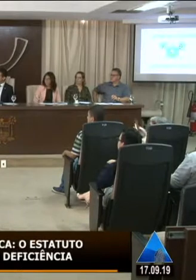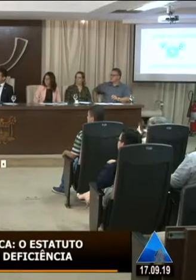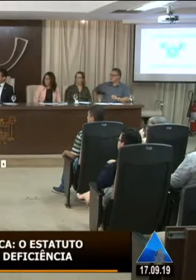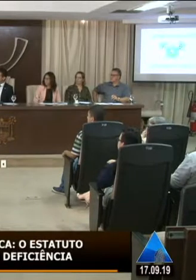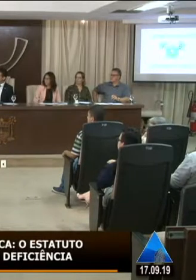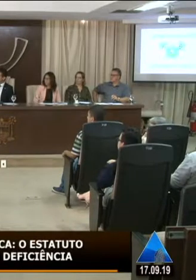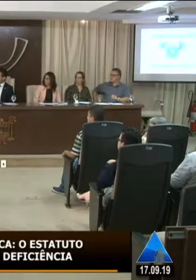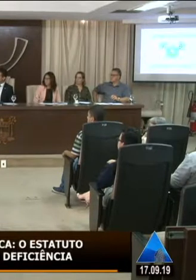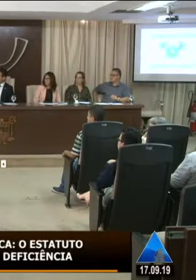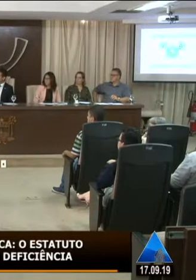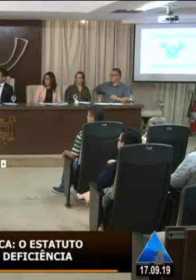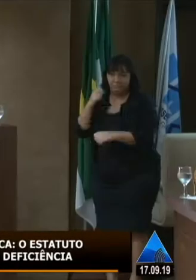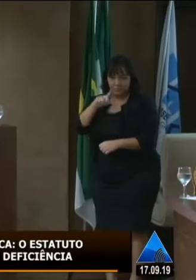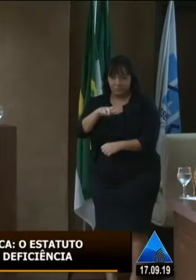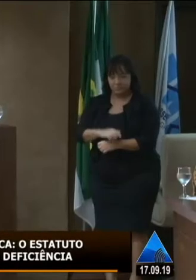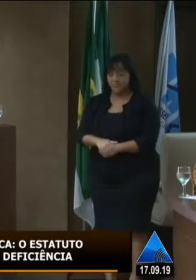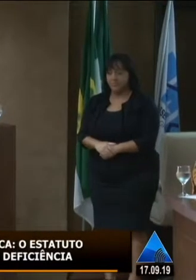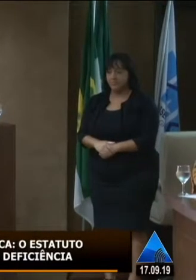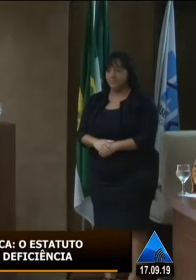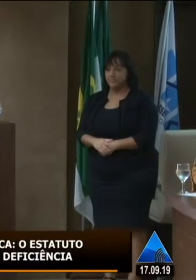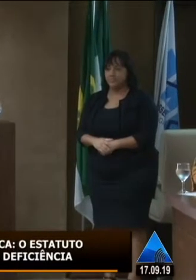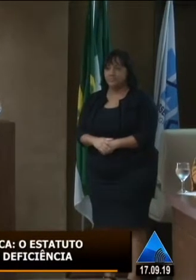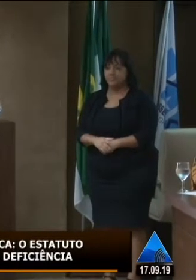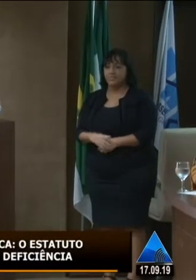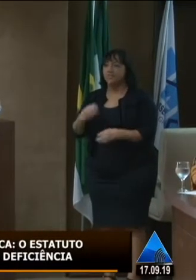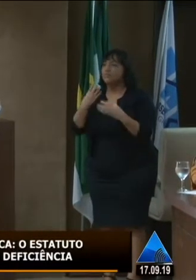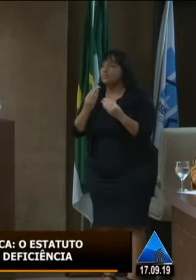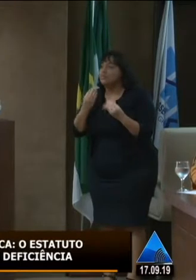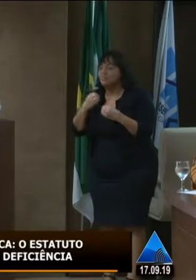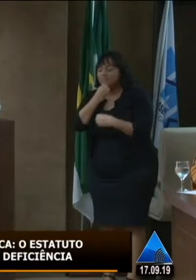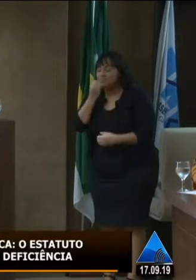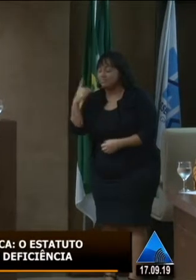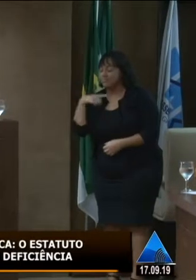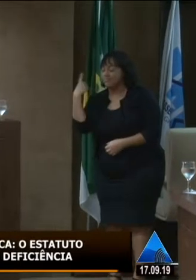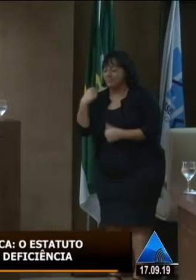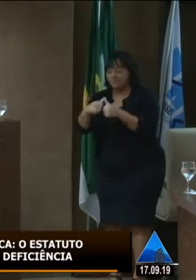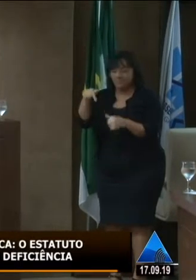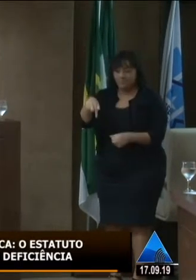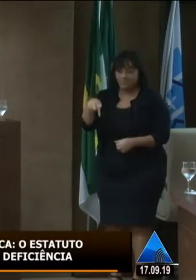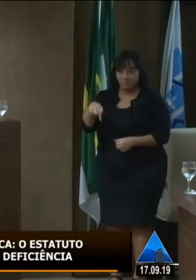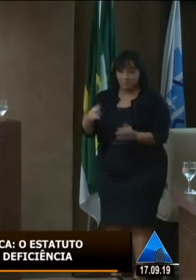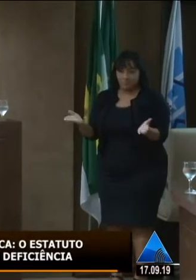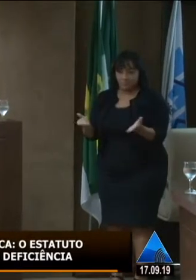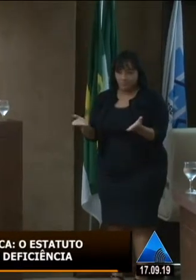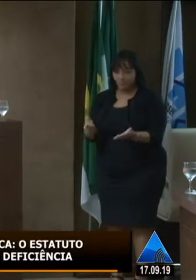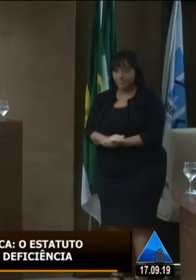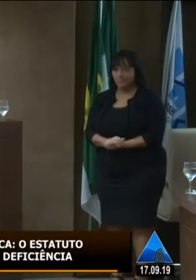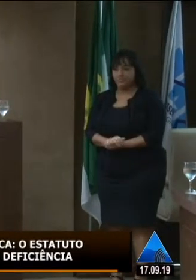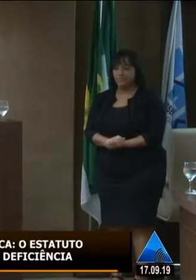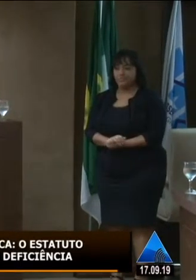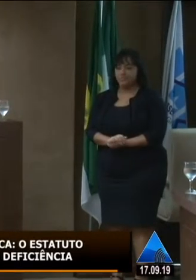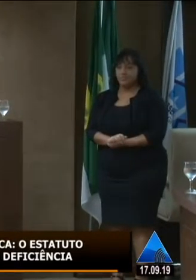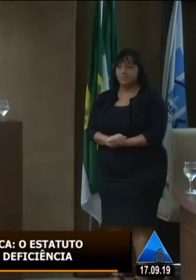Boa tarde. É um prazer muito grande, nós estamos aqui. É a